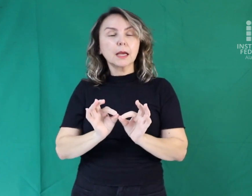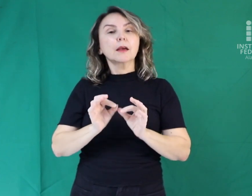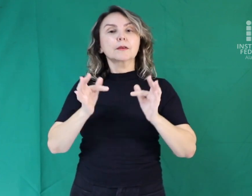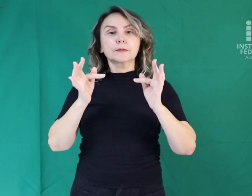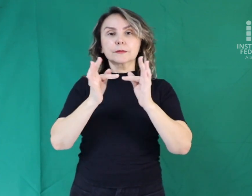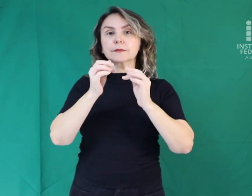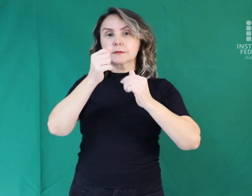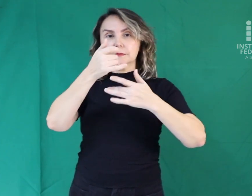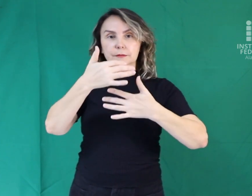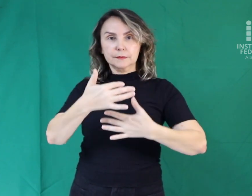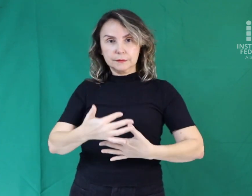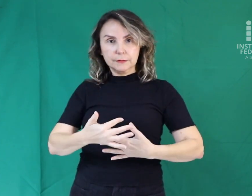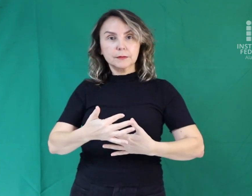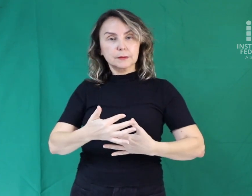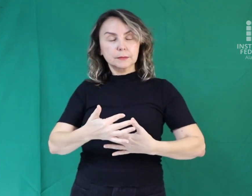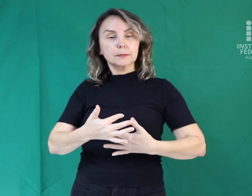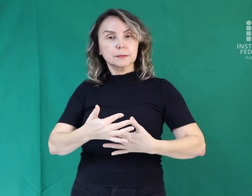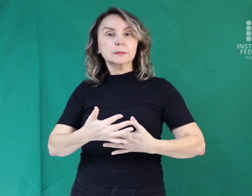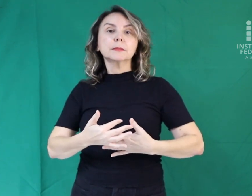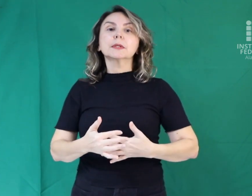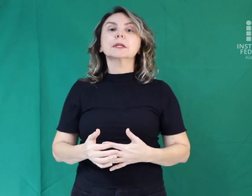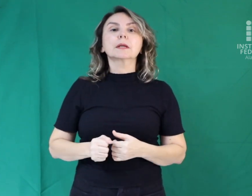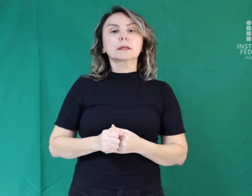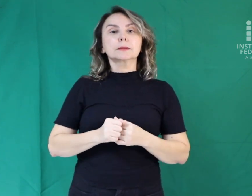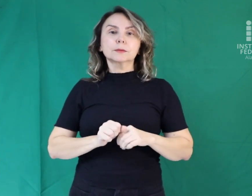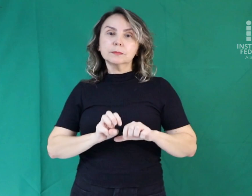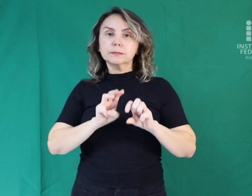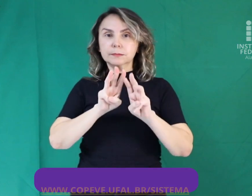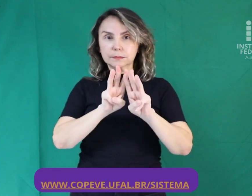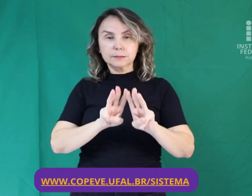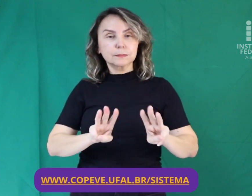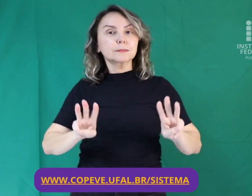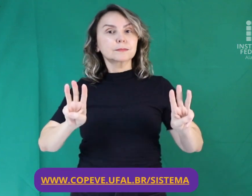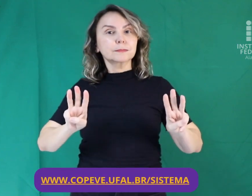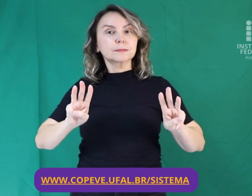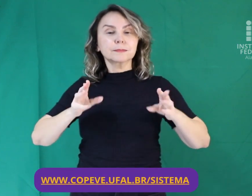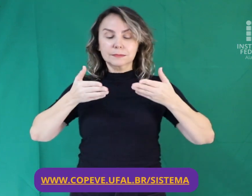disponível no site da COPEV UFAL.